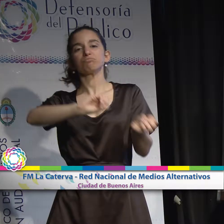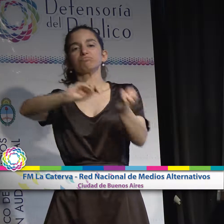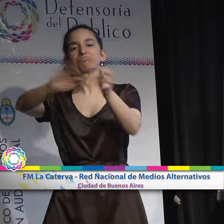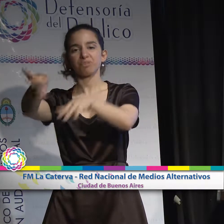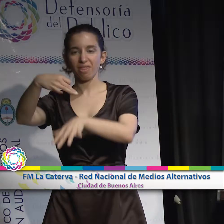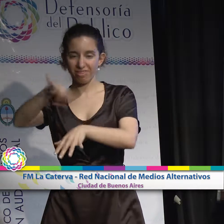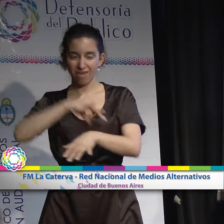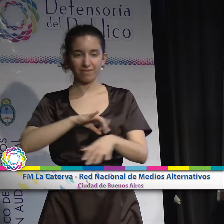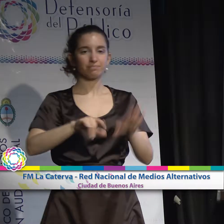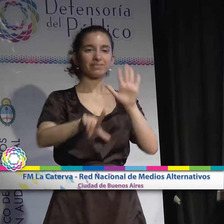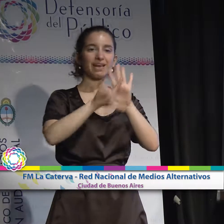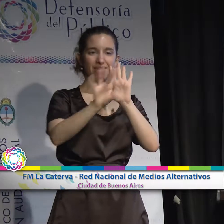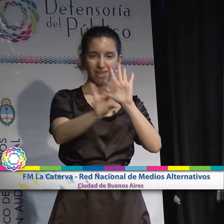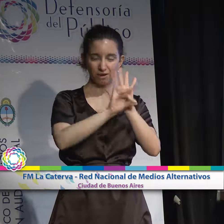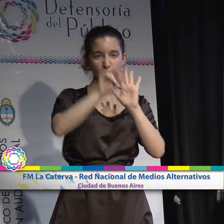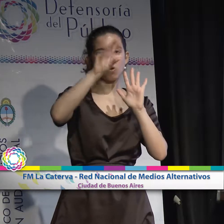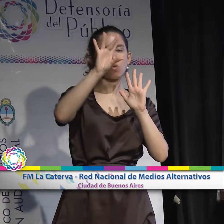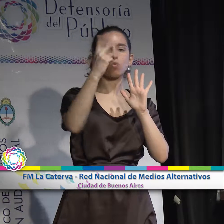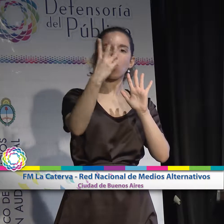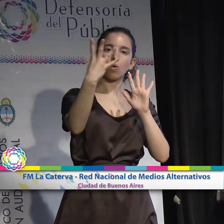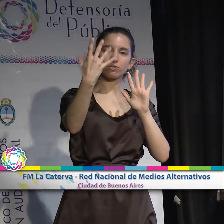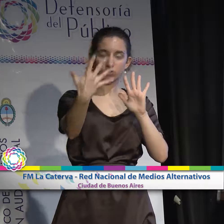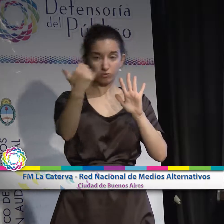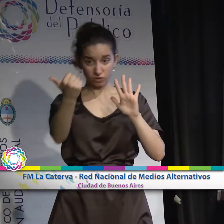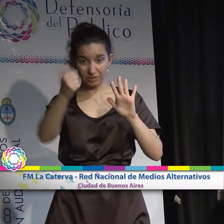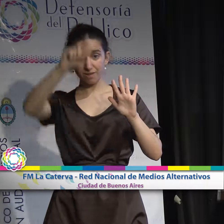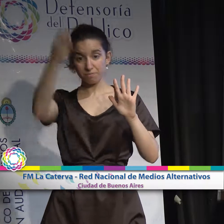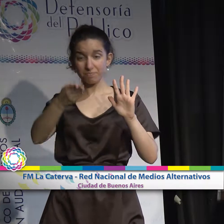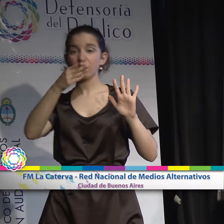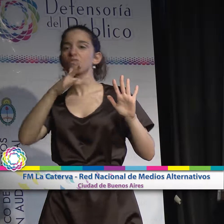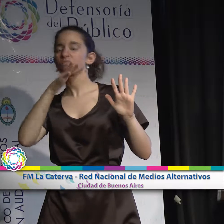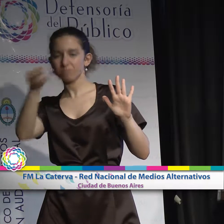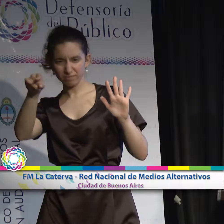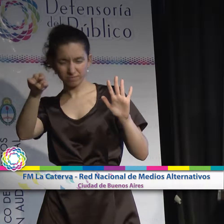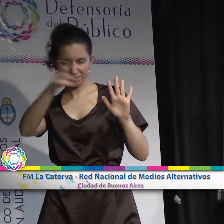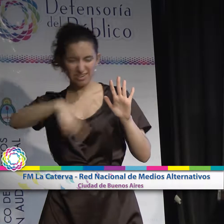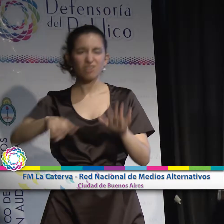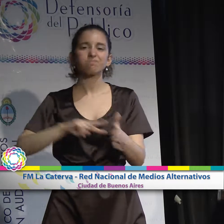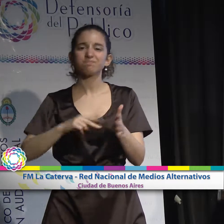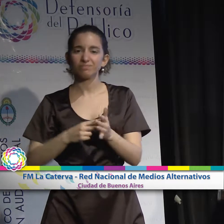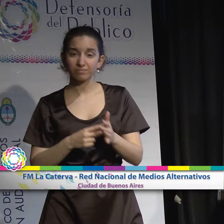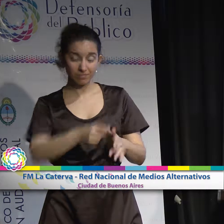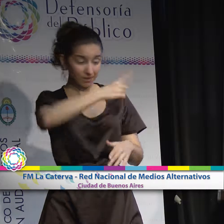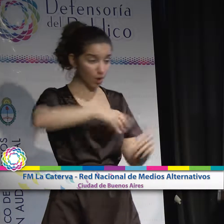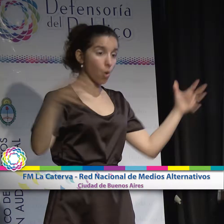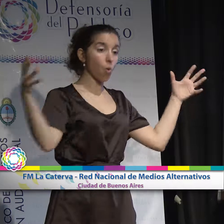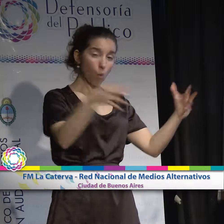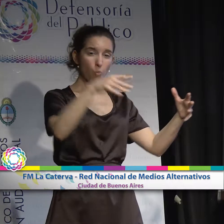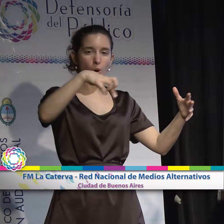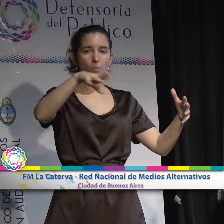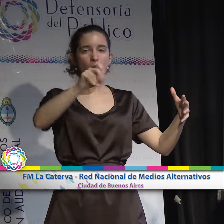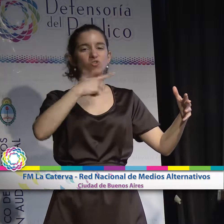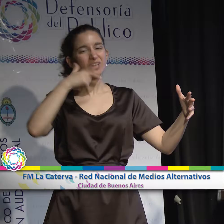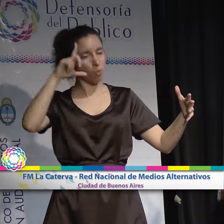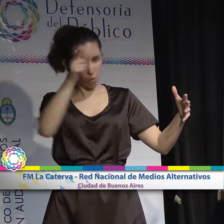el decreto 2456-2014. Es decir, insta a mover a Prosegur a otra frecuencia. Y agrega que